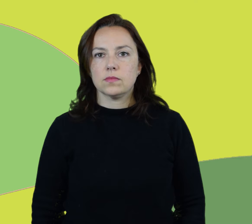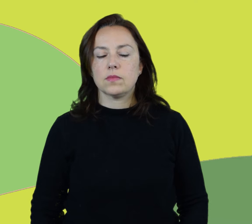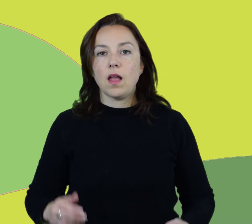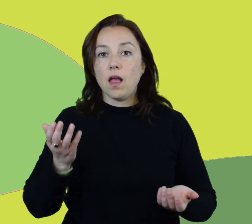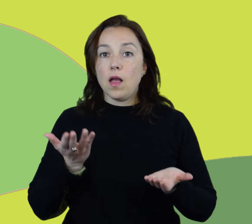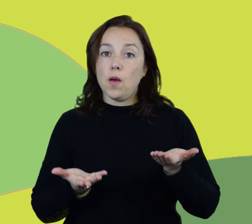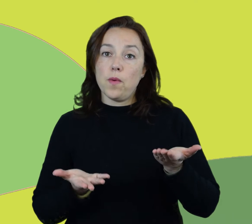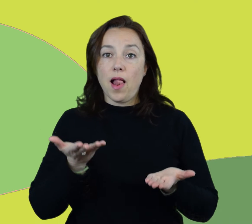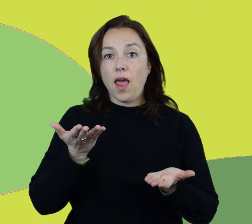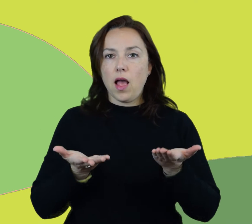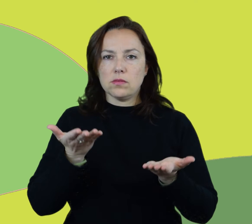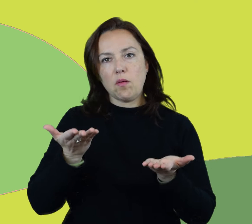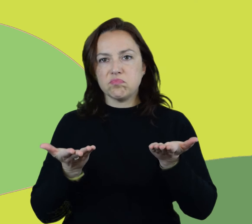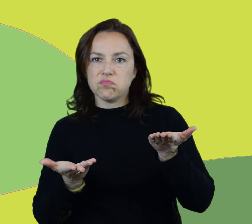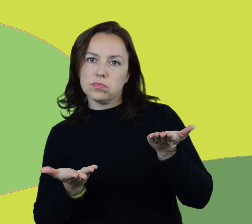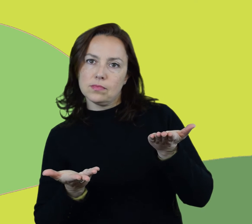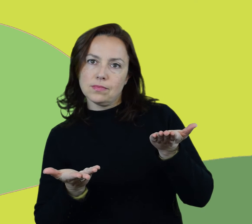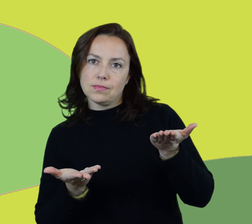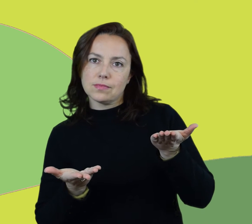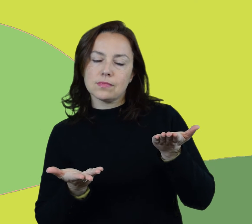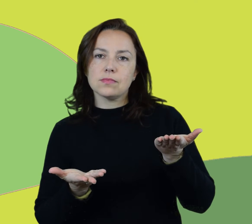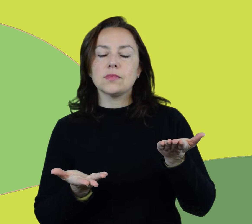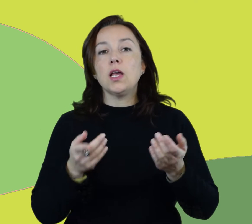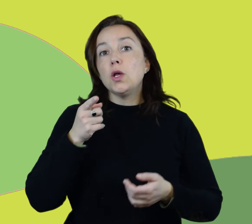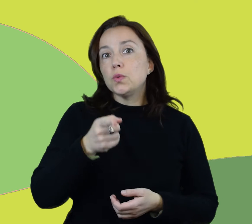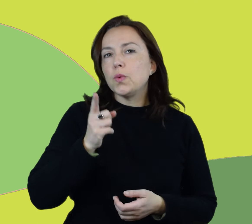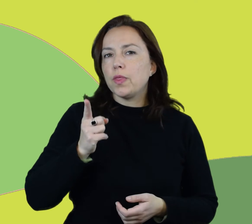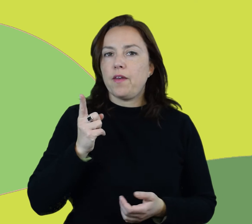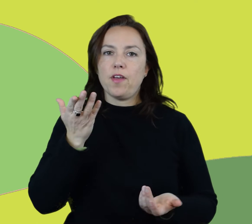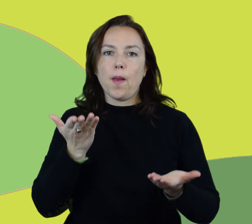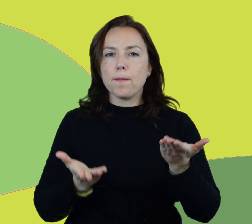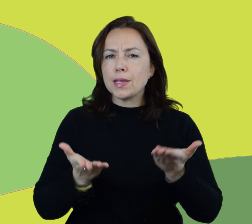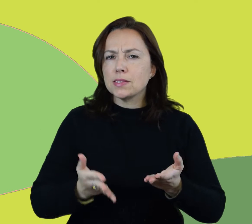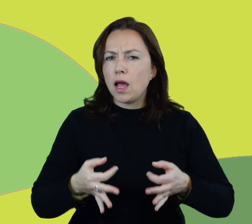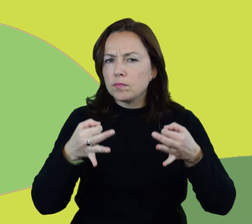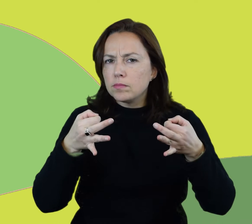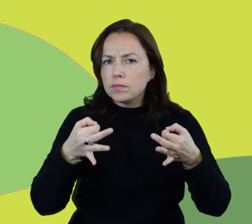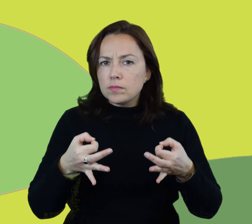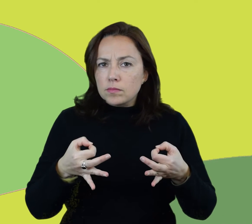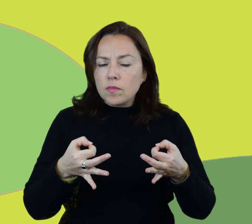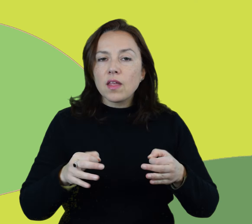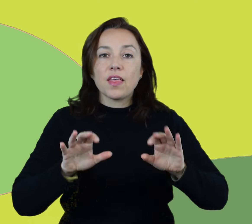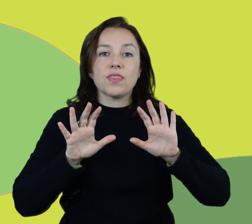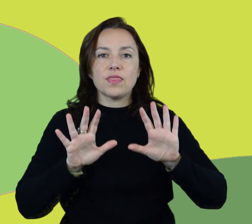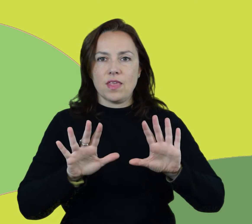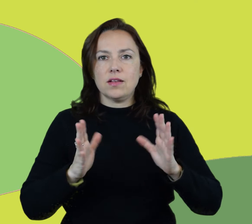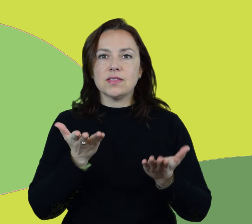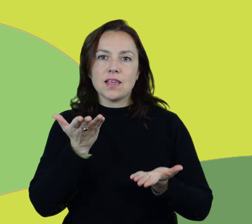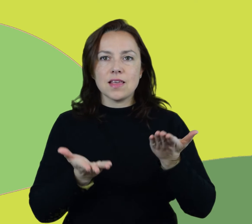La balanza desbalanceada. Tenés que pesar exactamente 10